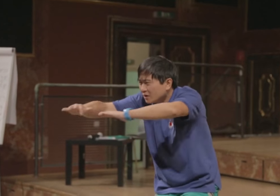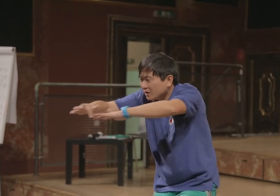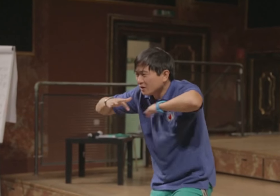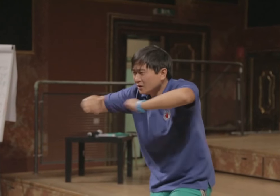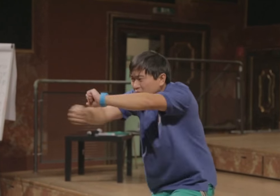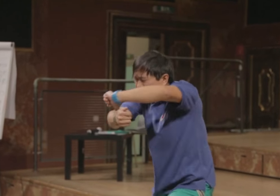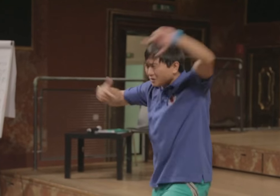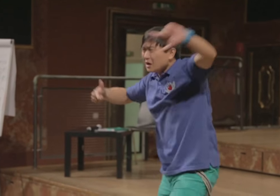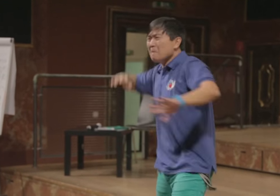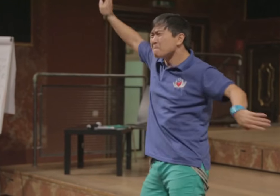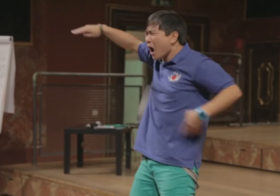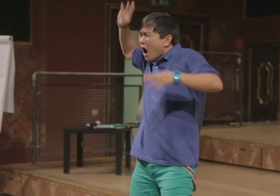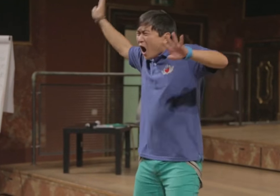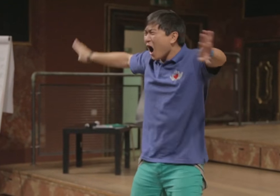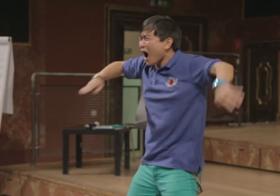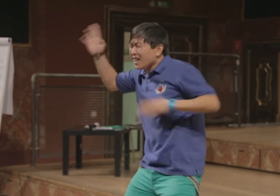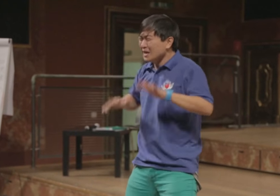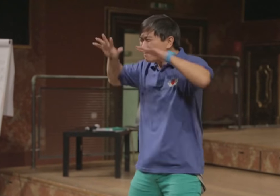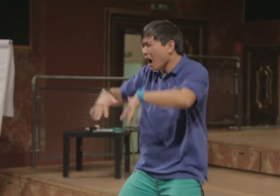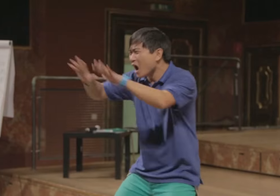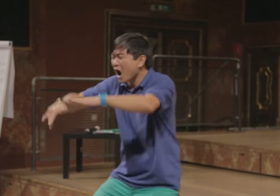Dreck biegt am Körper, die Reise geht weiter. Hawaii.